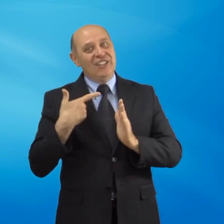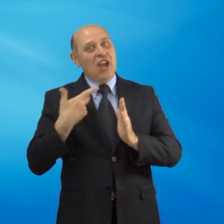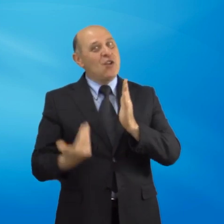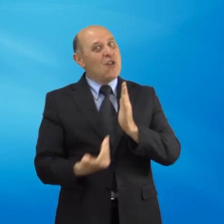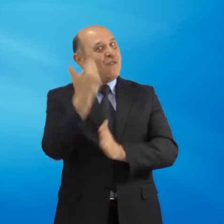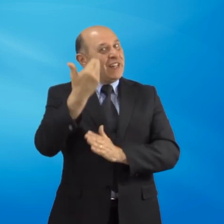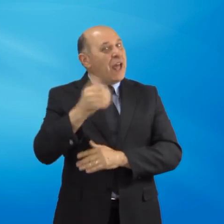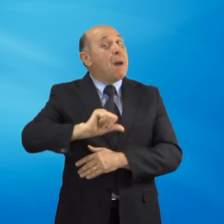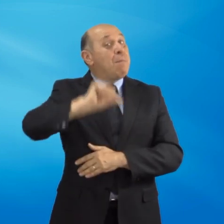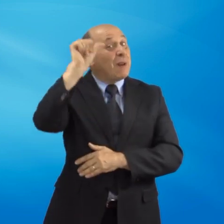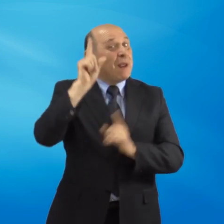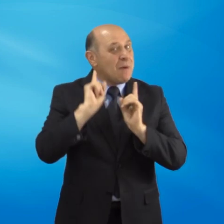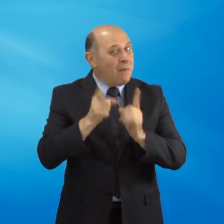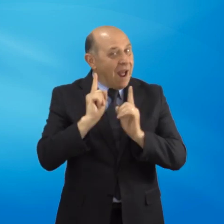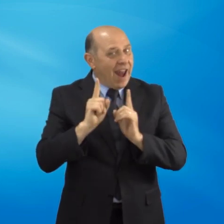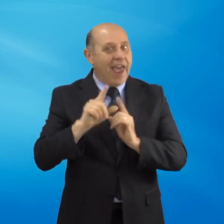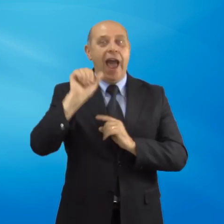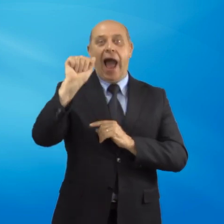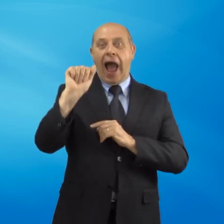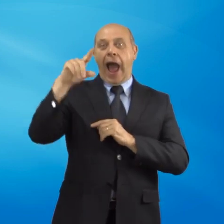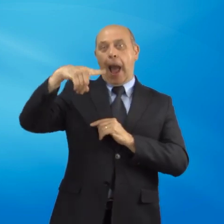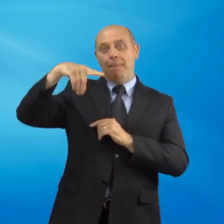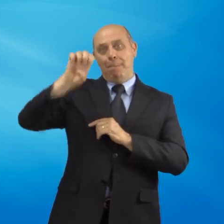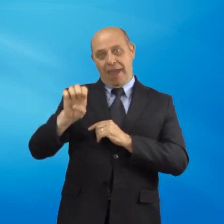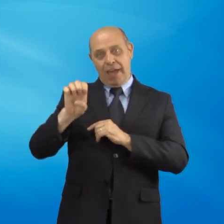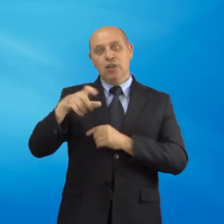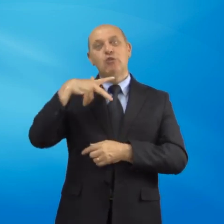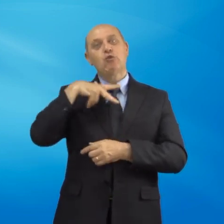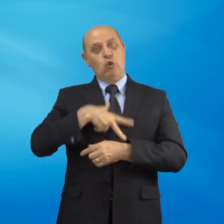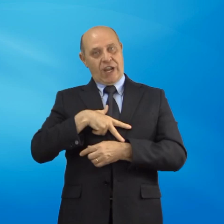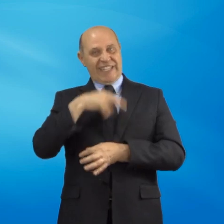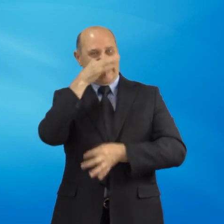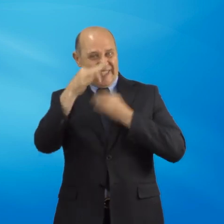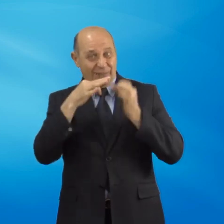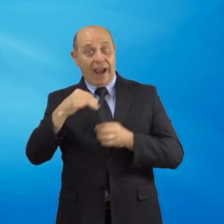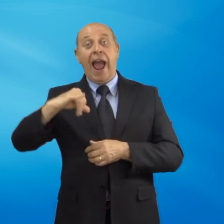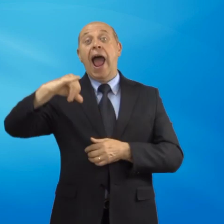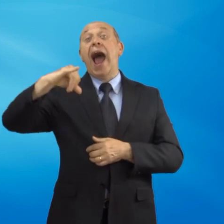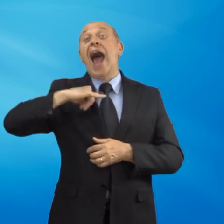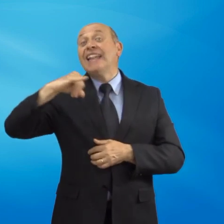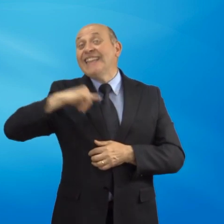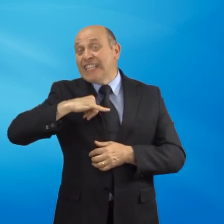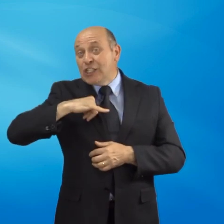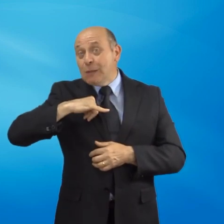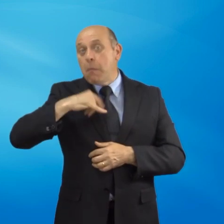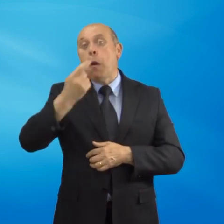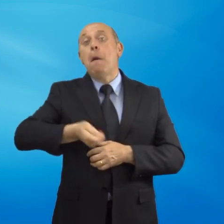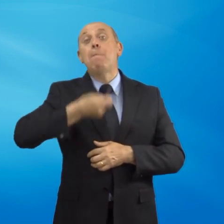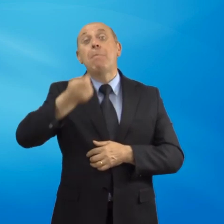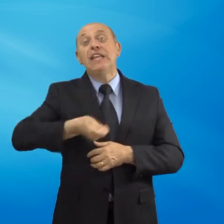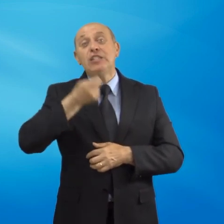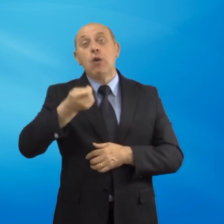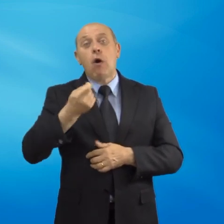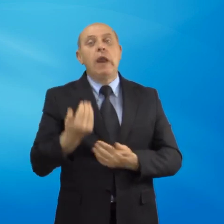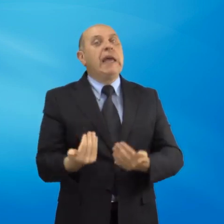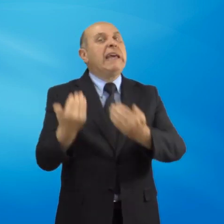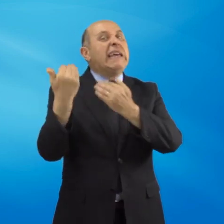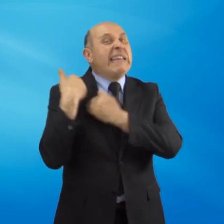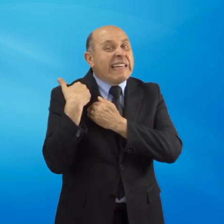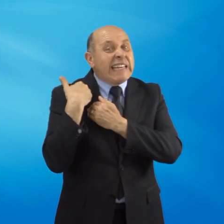cosiddetta APE sociale, ovvero anticipo pensionistico a carico dello Stato